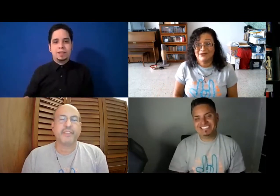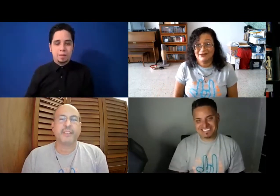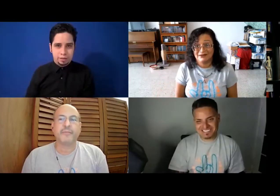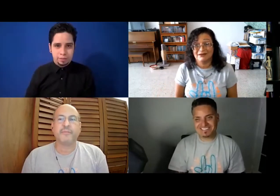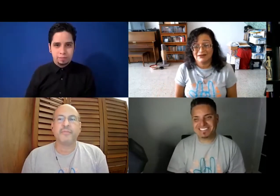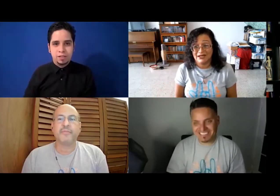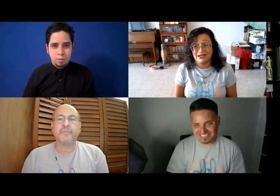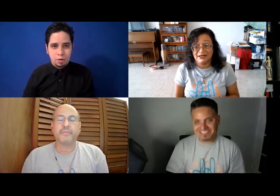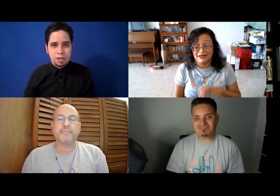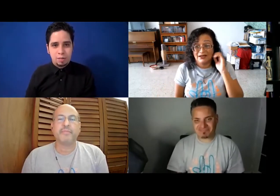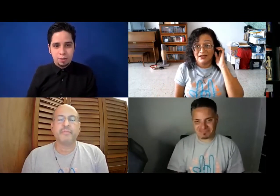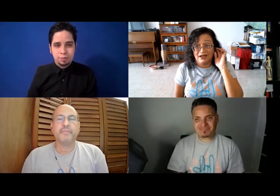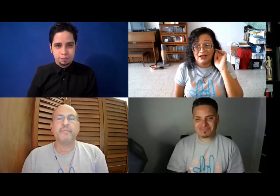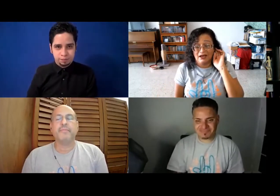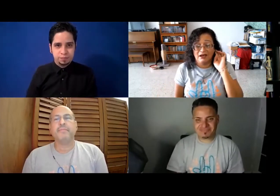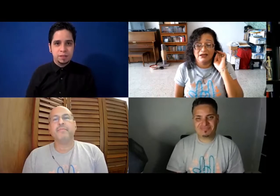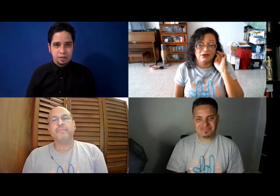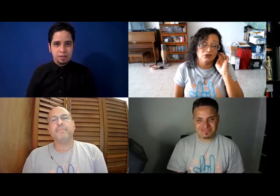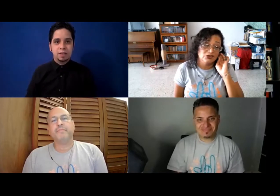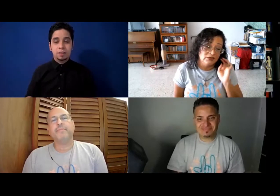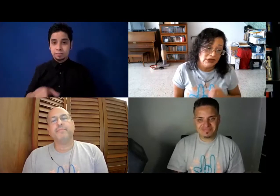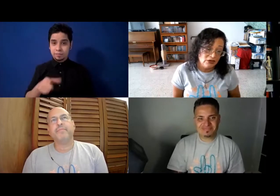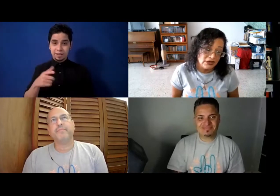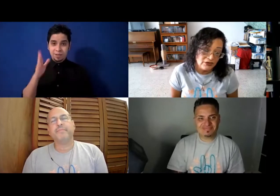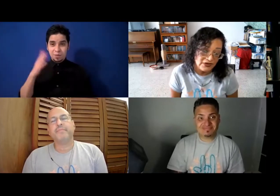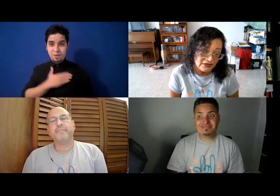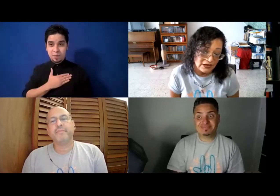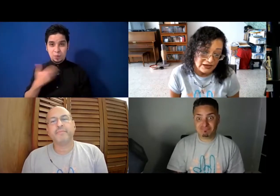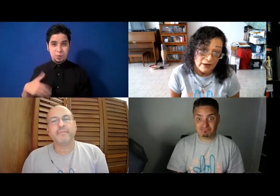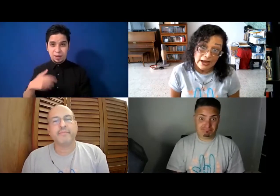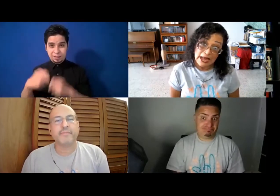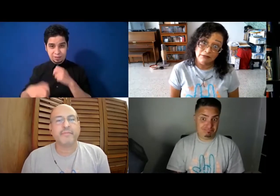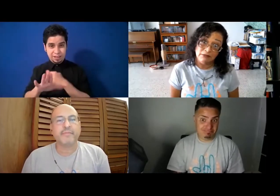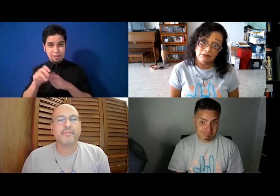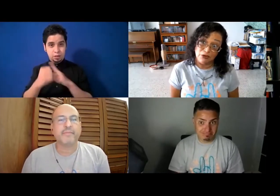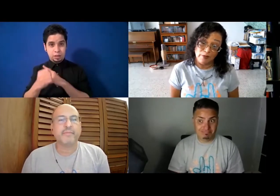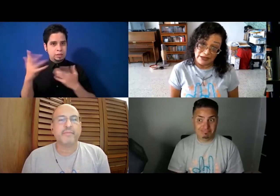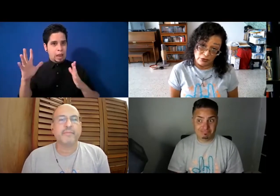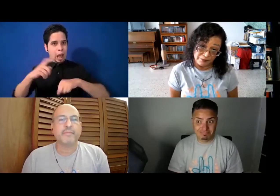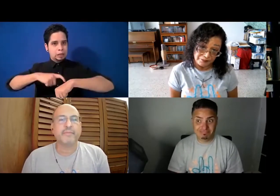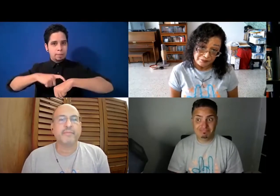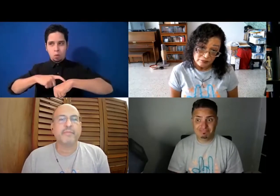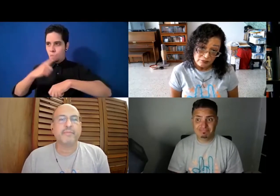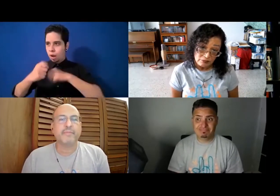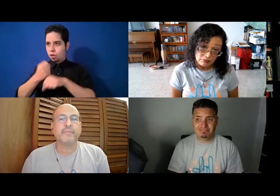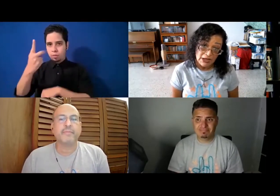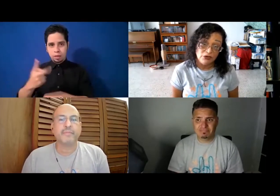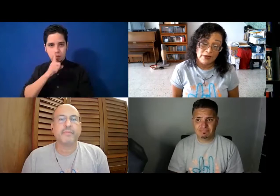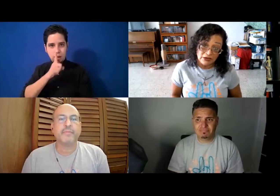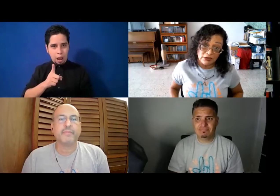Exactamente, eso mismo lo que estaba hablando. Ay, Dios mío, qué difícil y ya va año y medio, año y medio